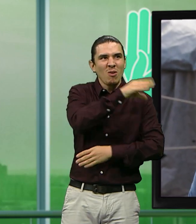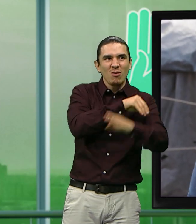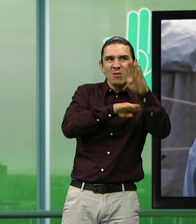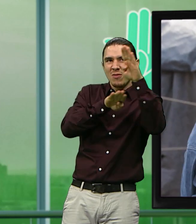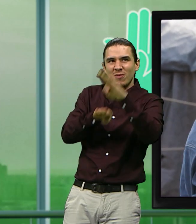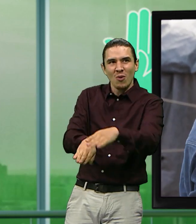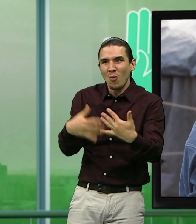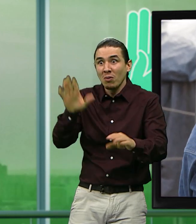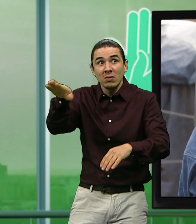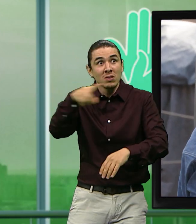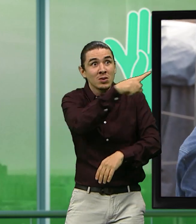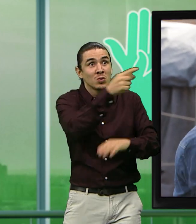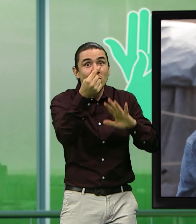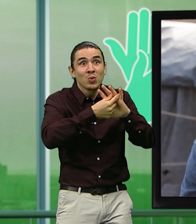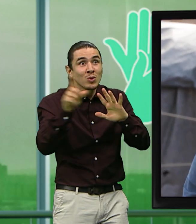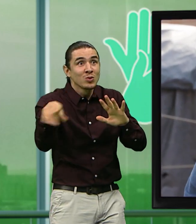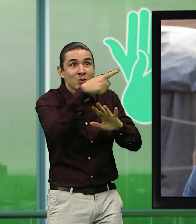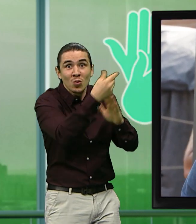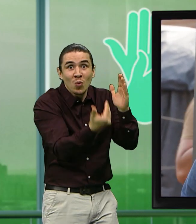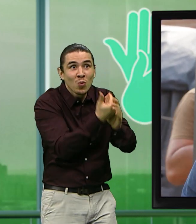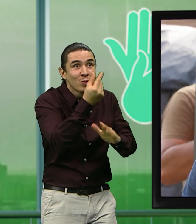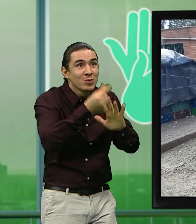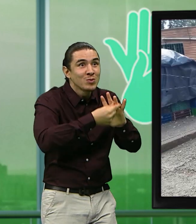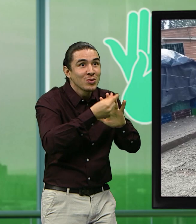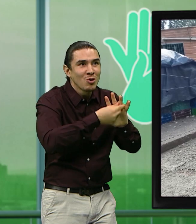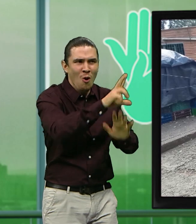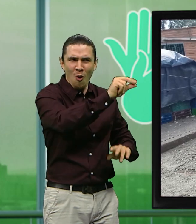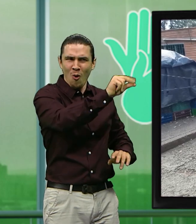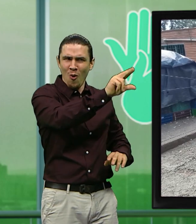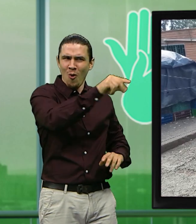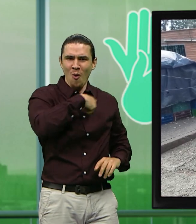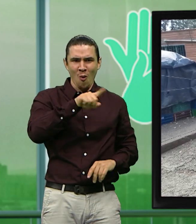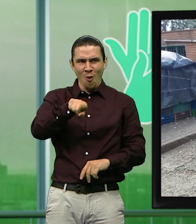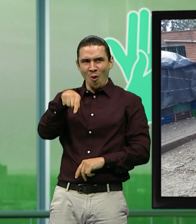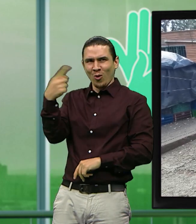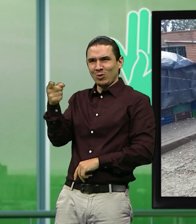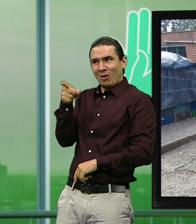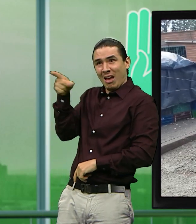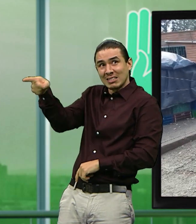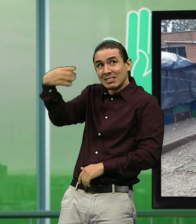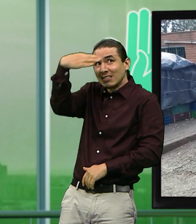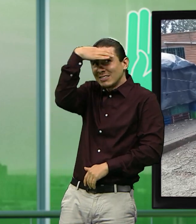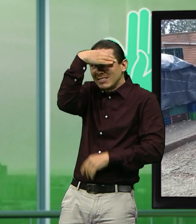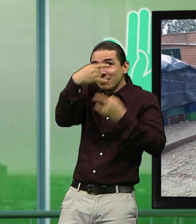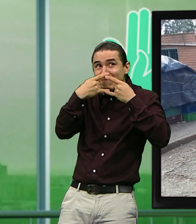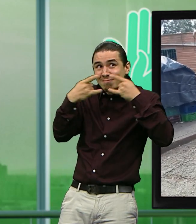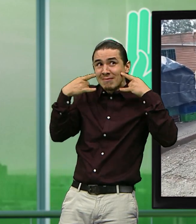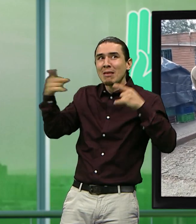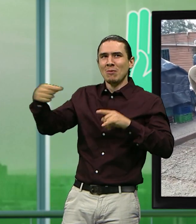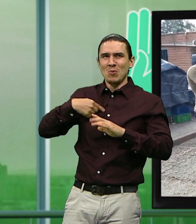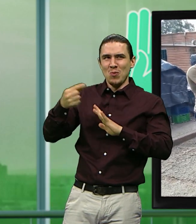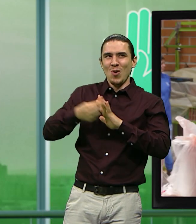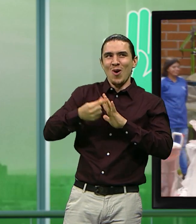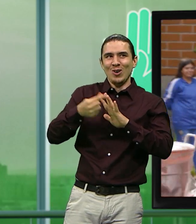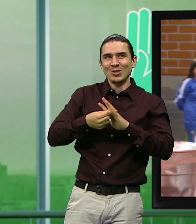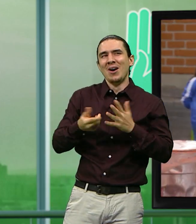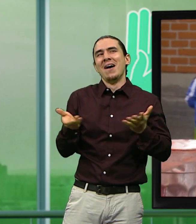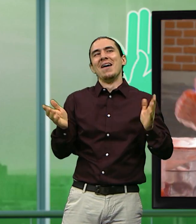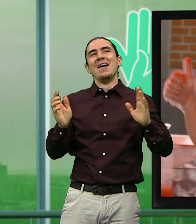terminado, y es tu nuevo esposo. Este es el esposo. No, vejala. ¡Ay, vejala! ¿Qué tenés para decir? Te van a cambiar.